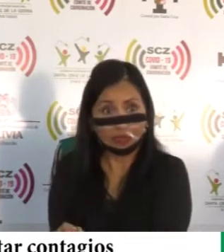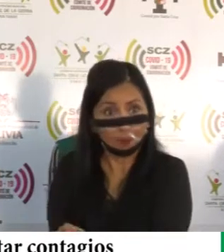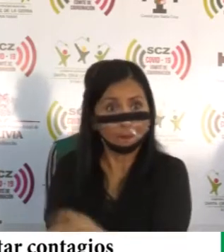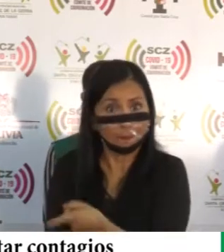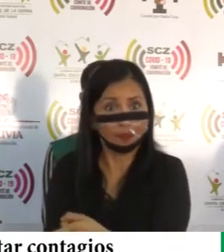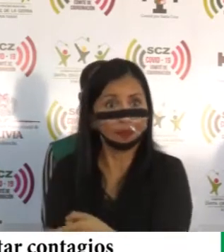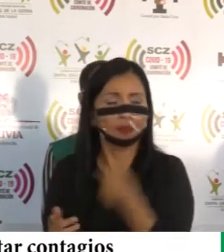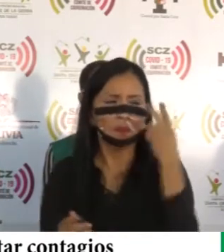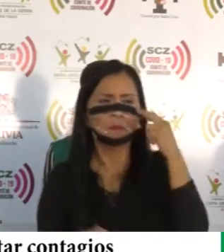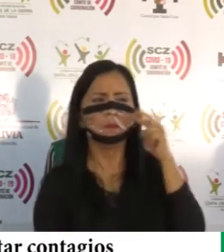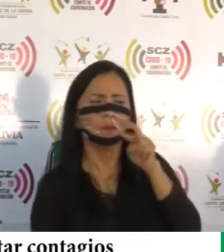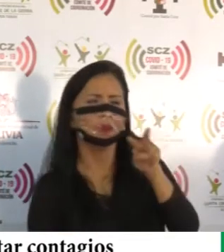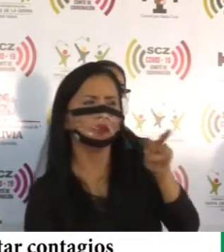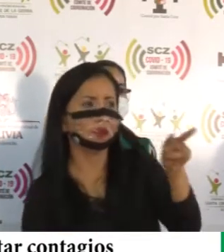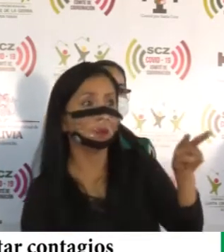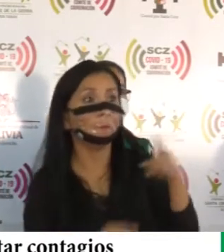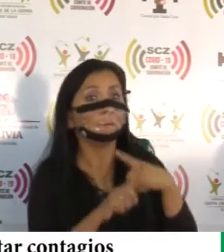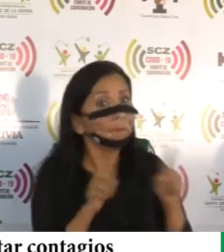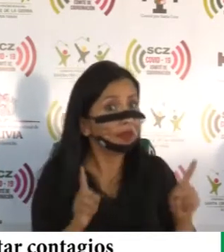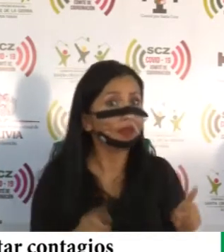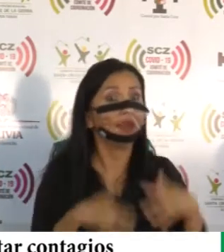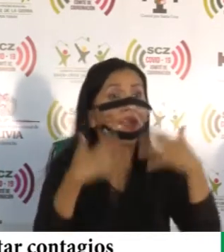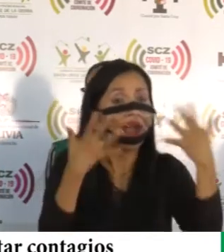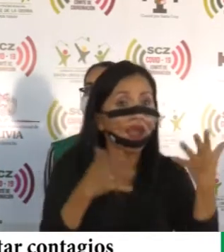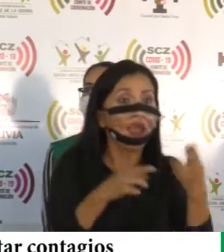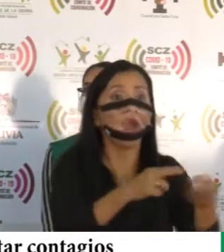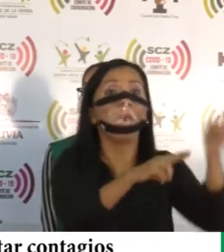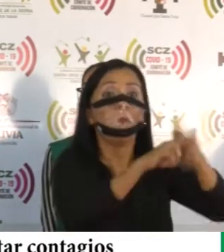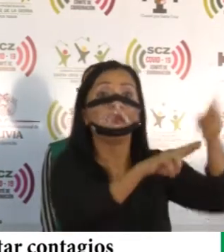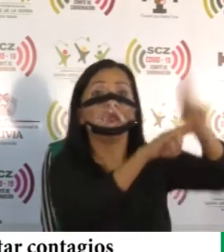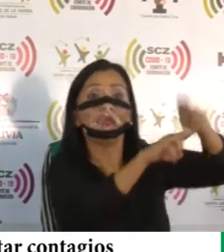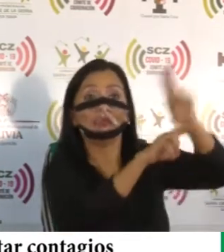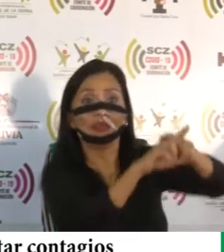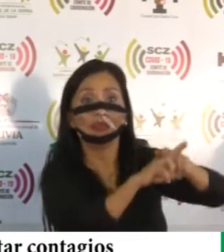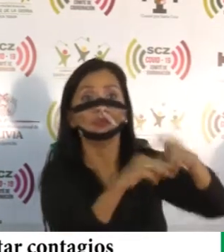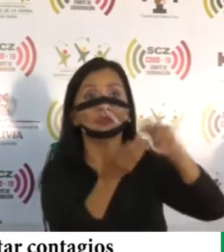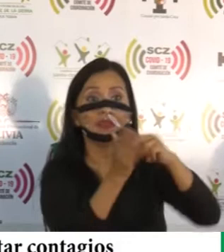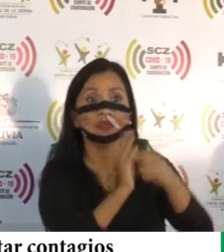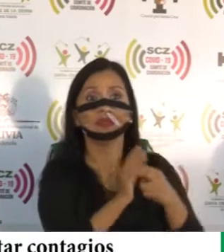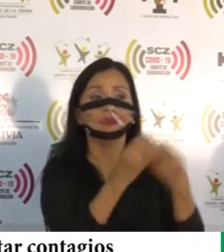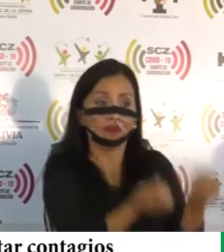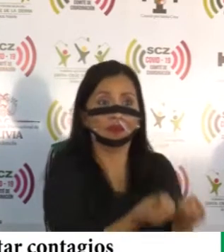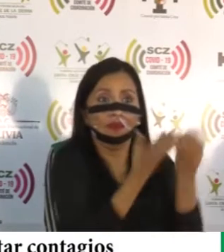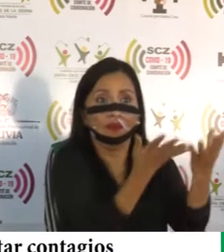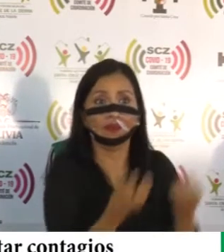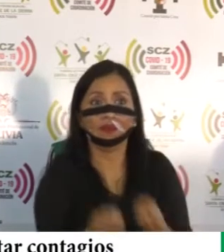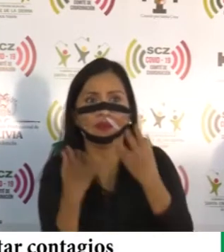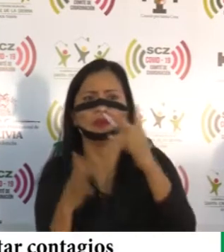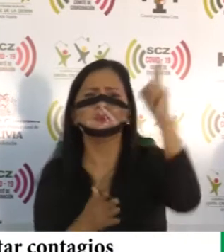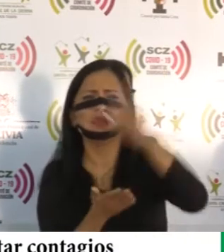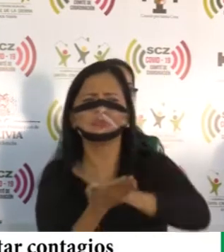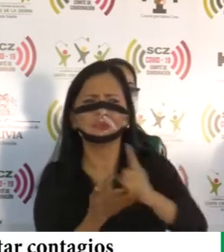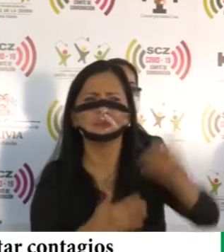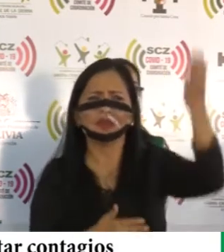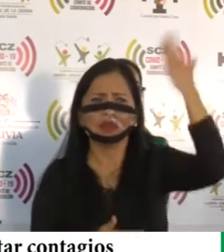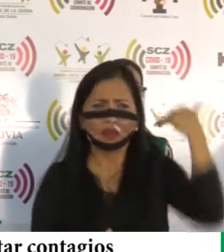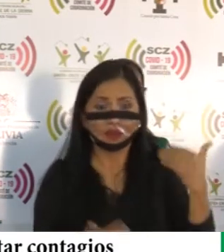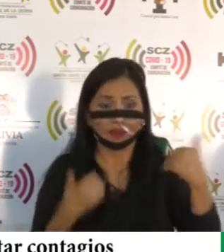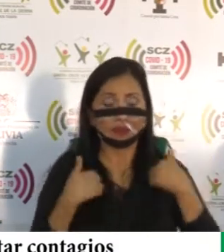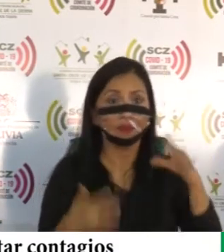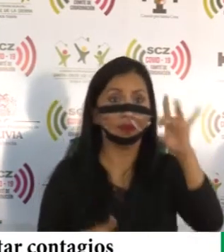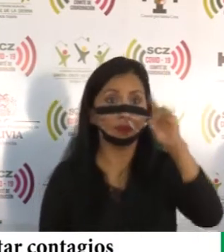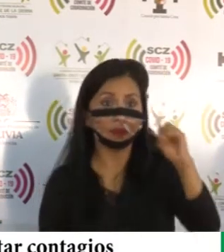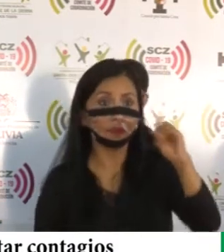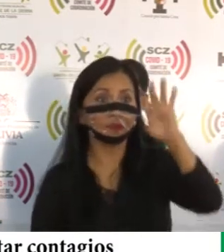de la percepción. Pero ustedes han visto que ha ido aumentando la cantidad de ofertas. Empezábamos hace unas semanas a comentar que teníamos